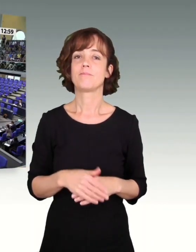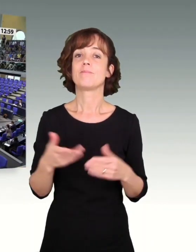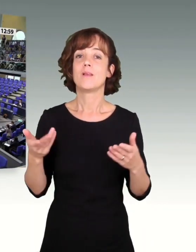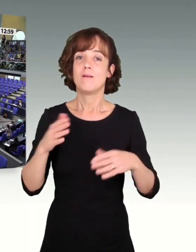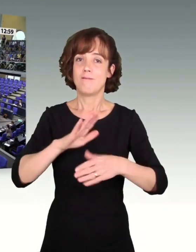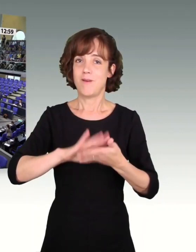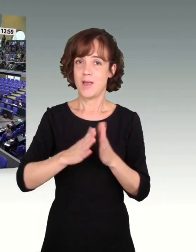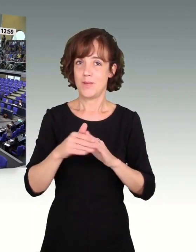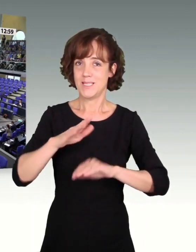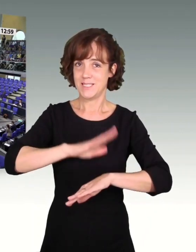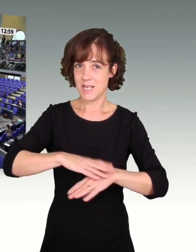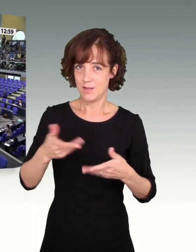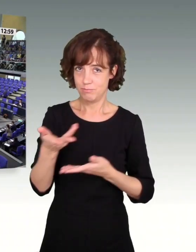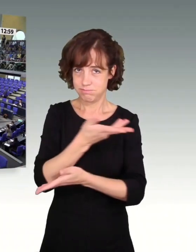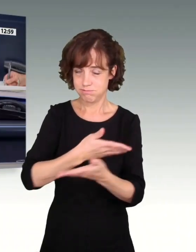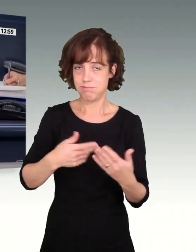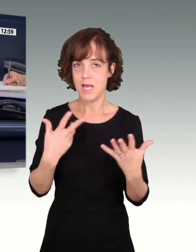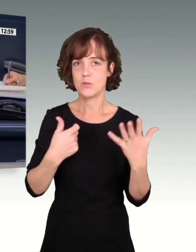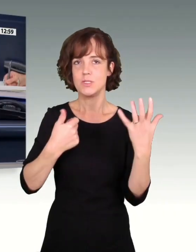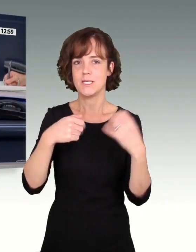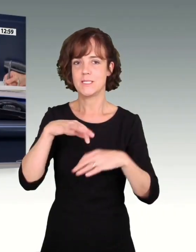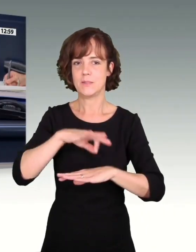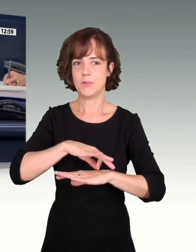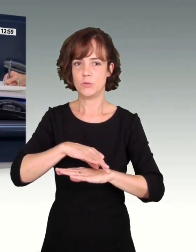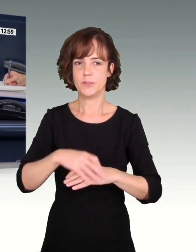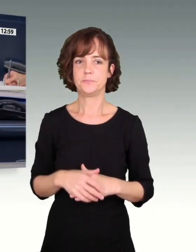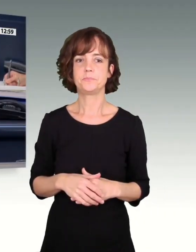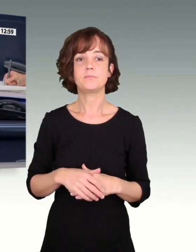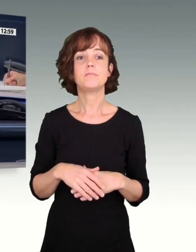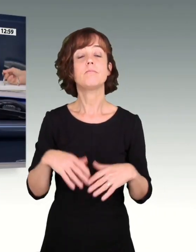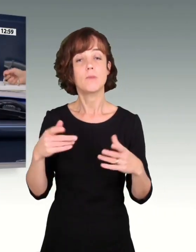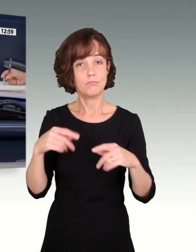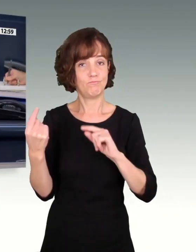Ich eröffne die Debatte, und Susanne Ferschel hat das Wort für die Fraktion Die Linke.